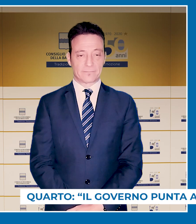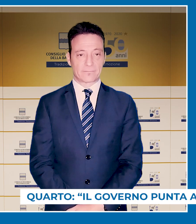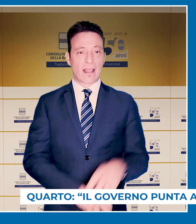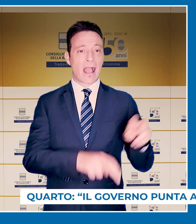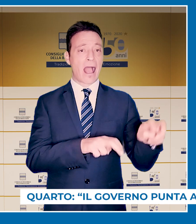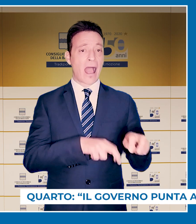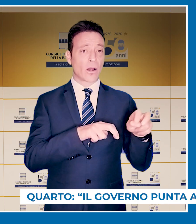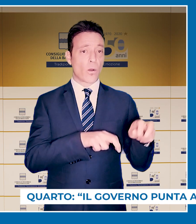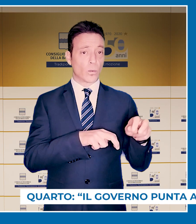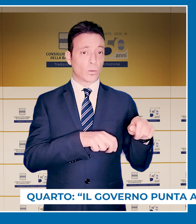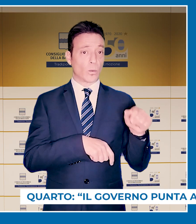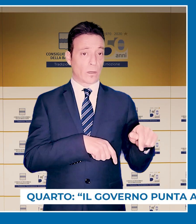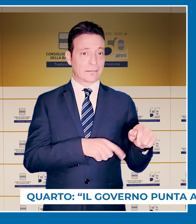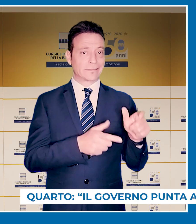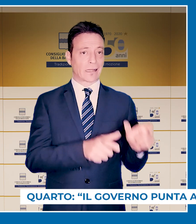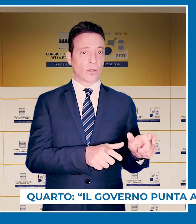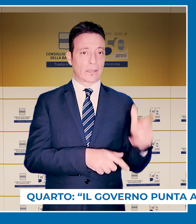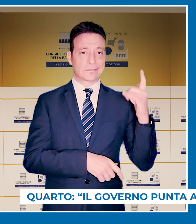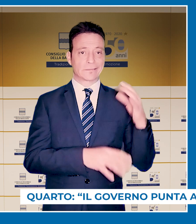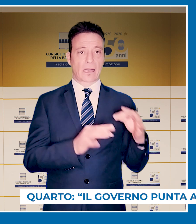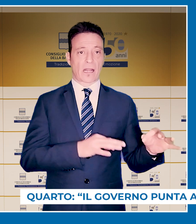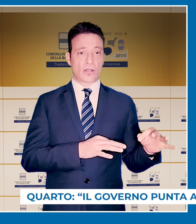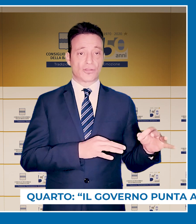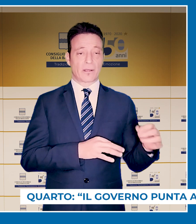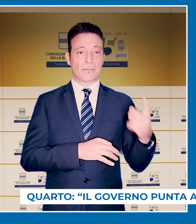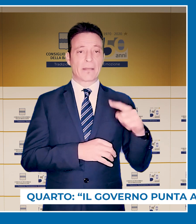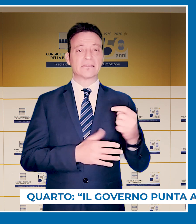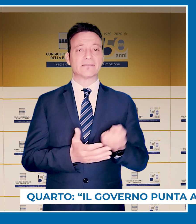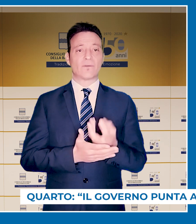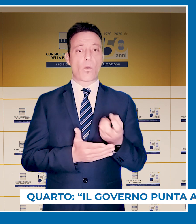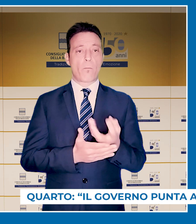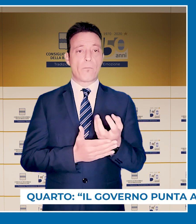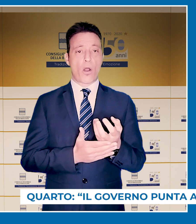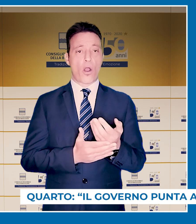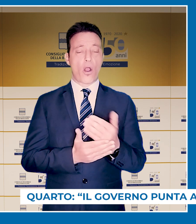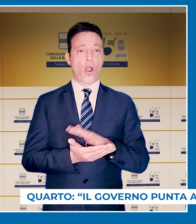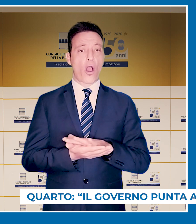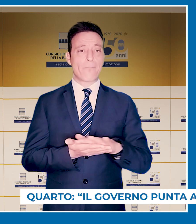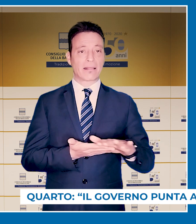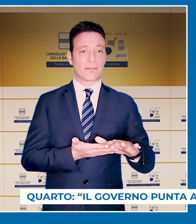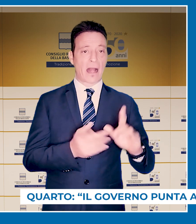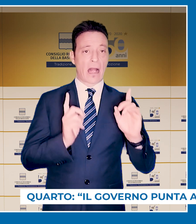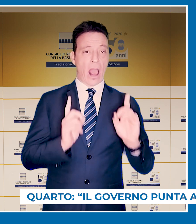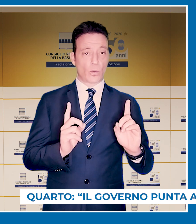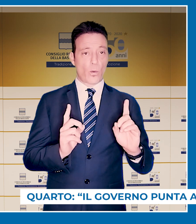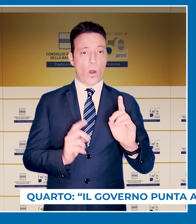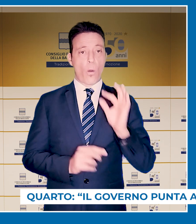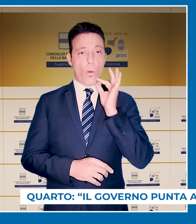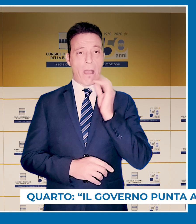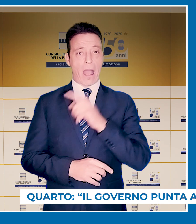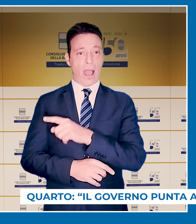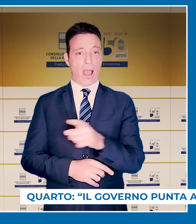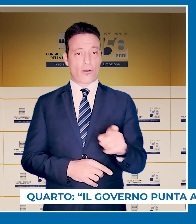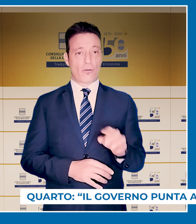L'agricoltura è uno dei settori strategici per uno sviluppo compatibile con le esigenze della natura